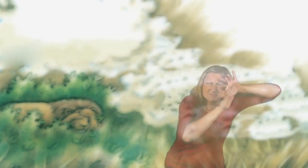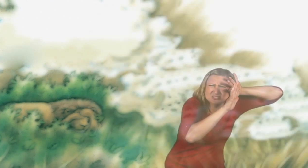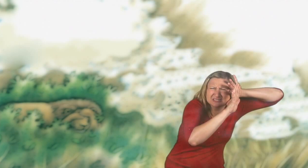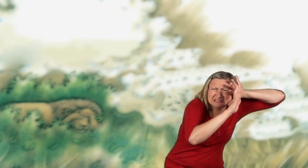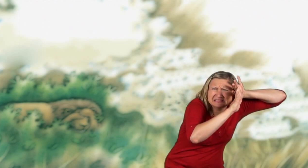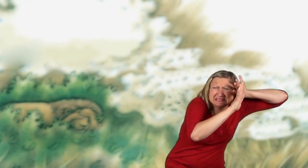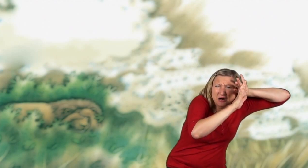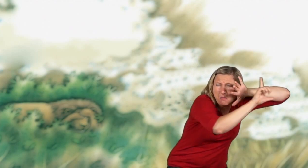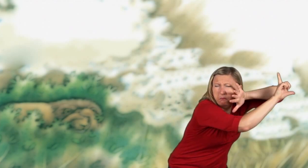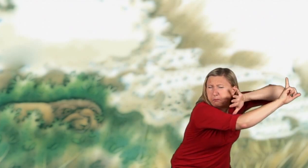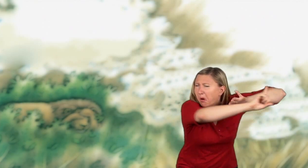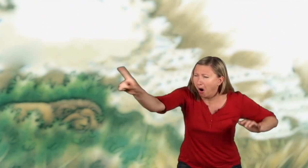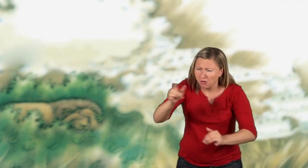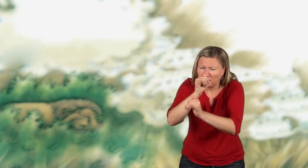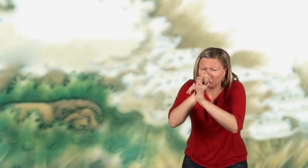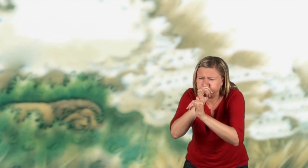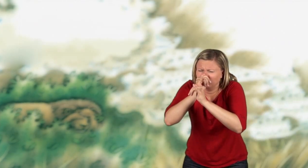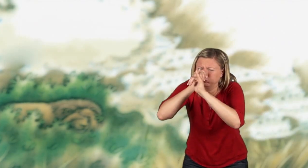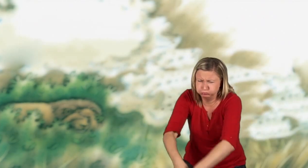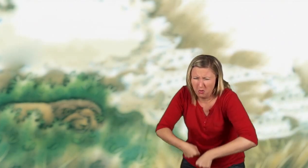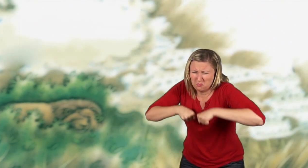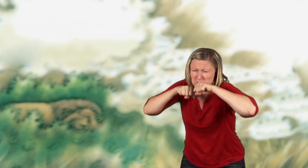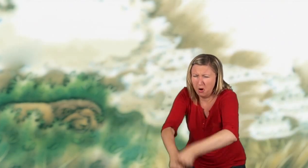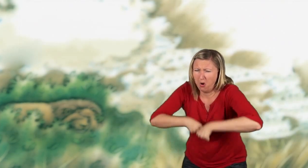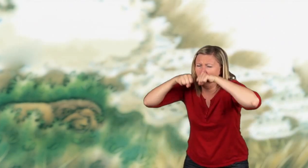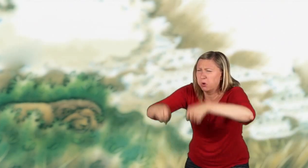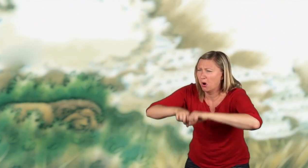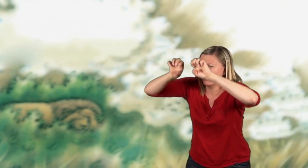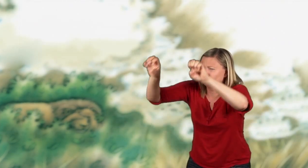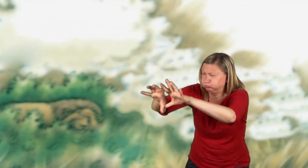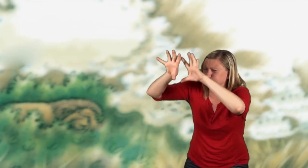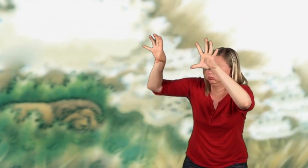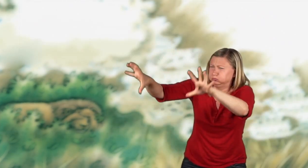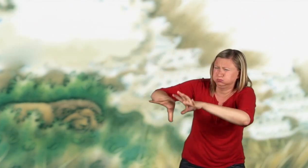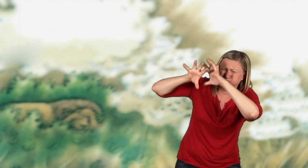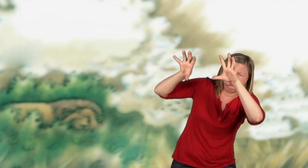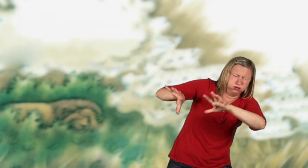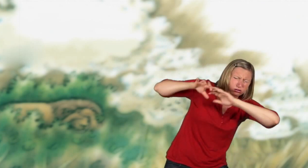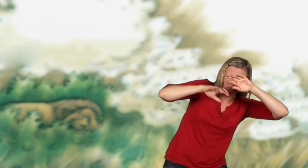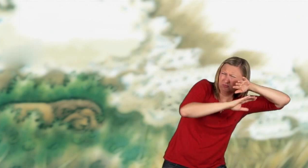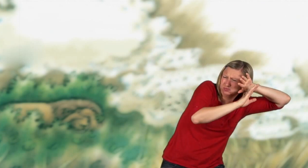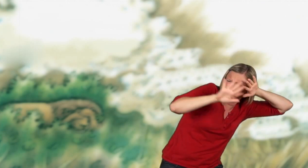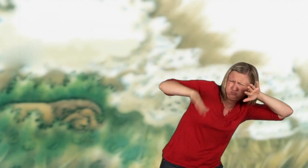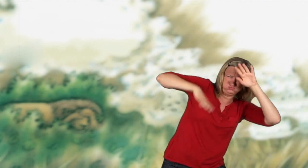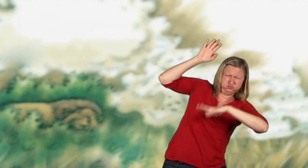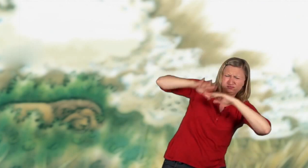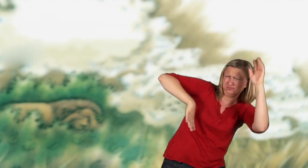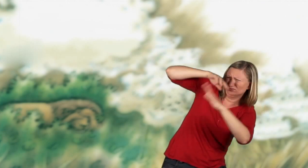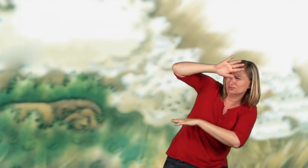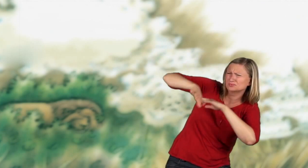Leo konnte sich gerade noch hinter ein Gebüsch ducken, als ein Nashorn an ihm vorbeidonnerte. Und einem rasenden Nashorn geht